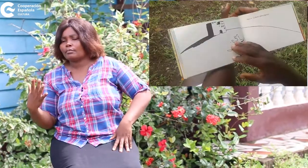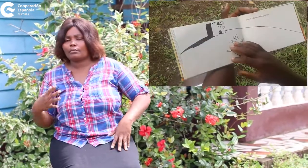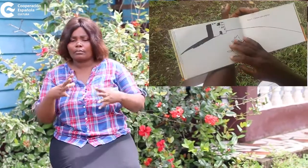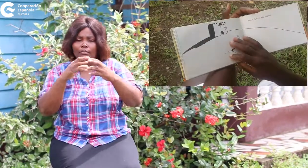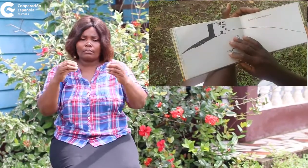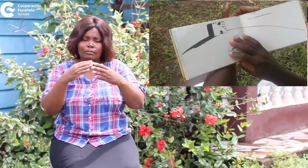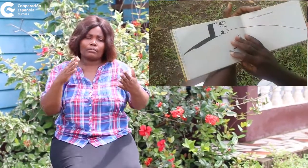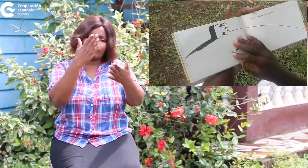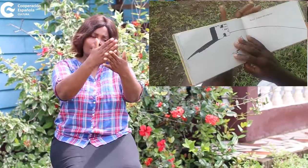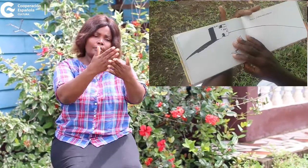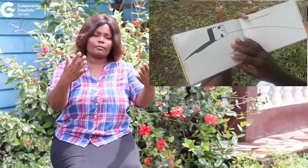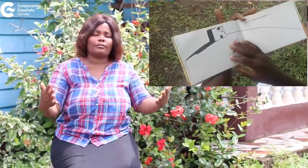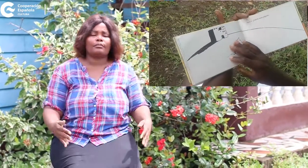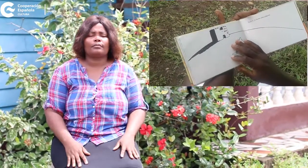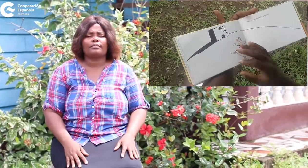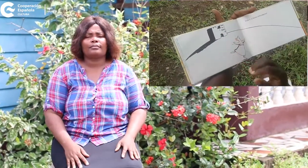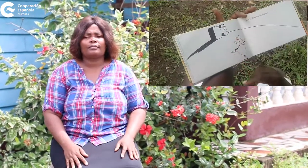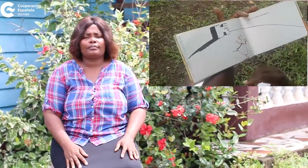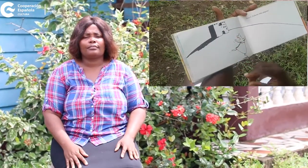el cuento se ha acabado.